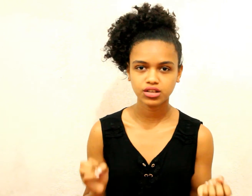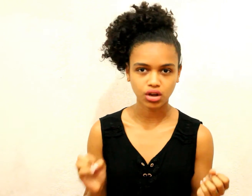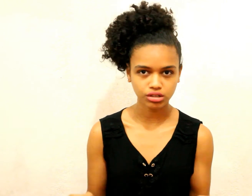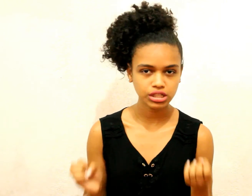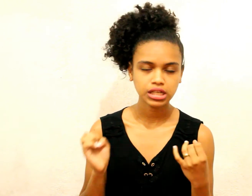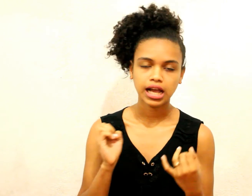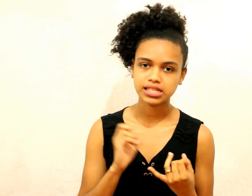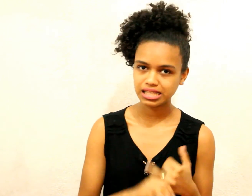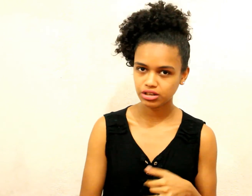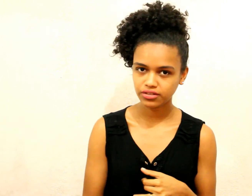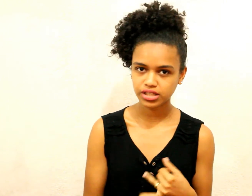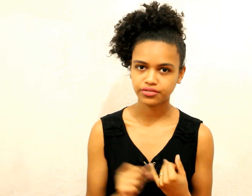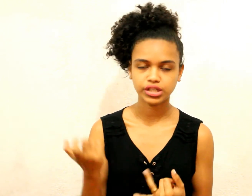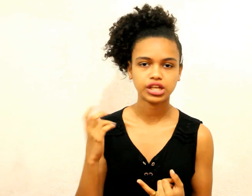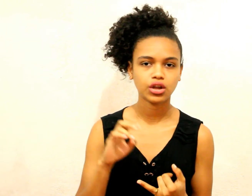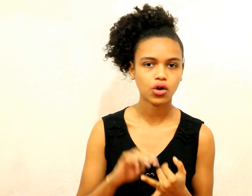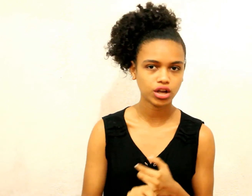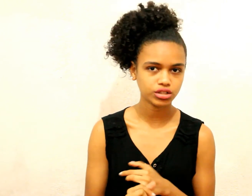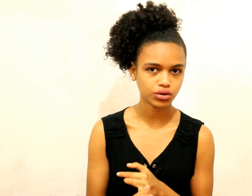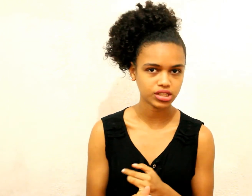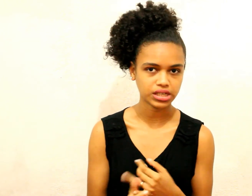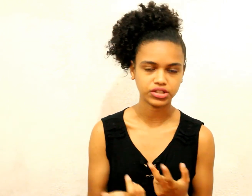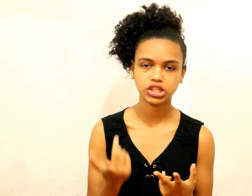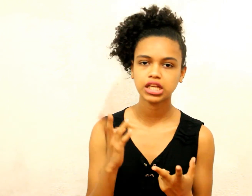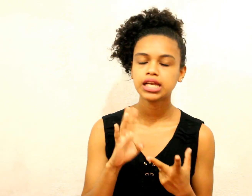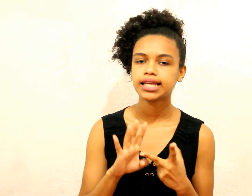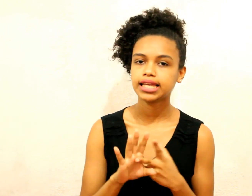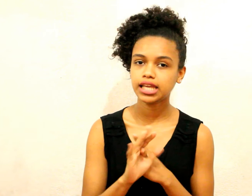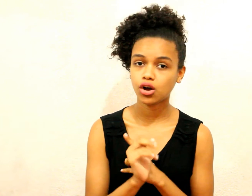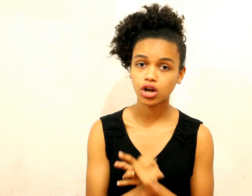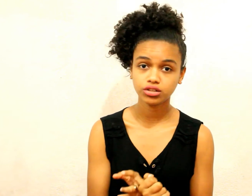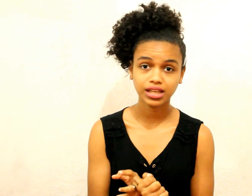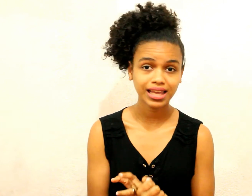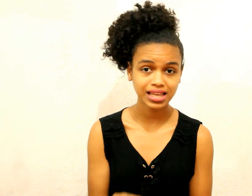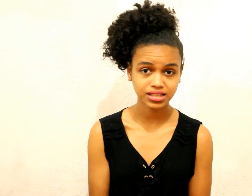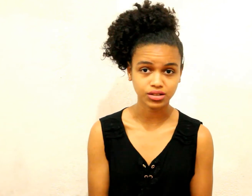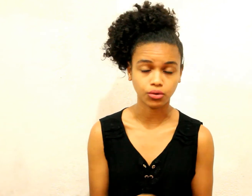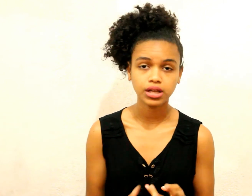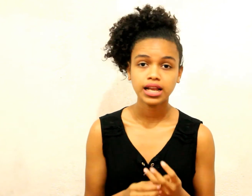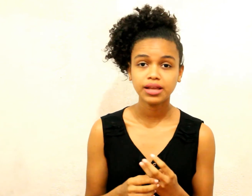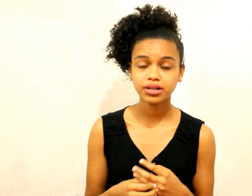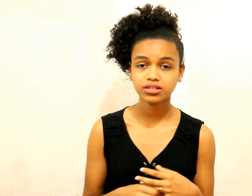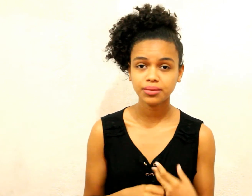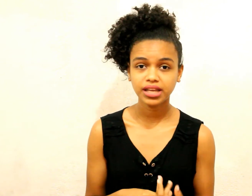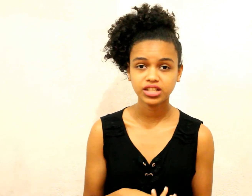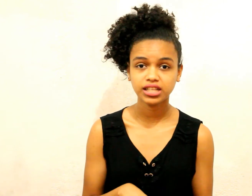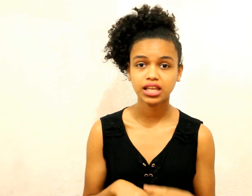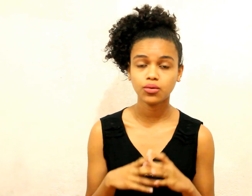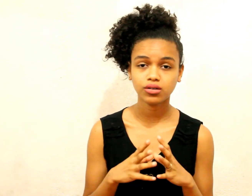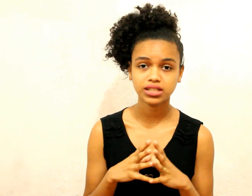óleos Azeite de oliva extra virgem Óleo de coco extra virgem E óleo de riso Lembrando também, gente Que uma coisa